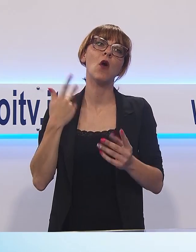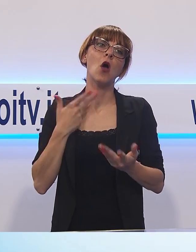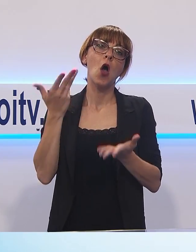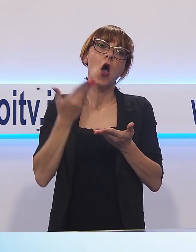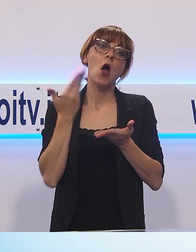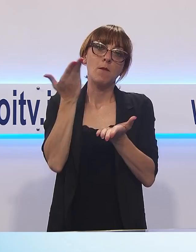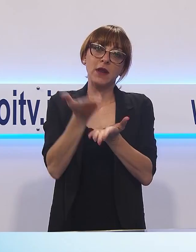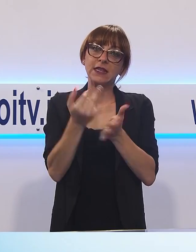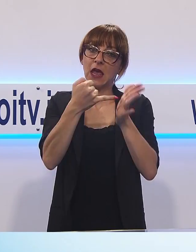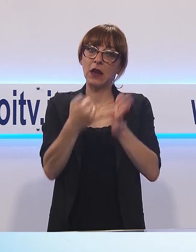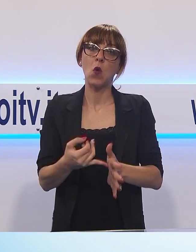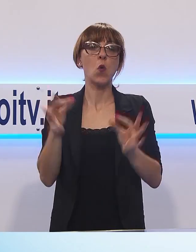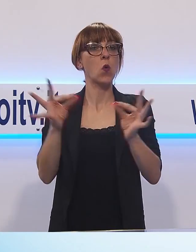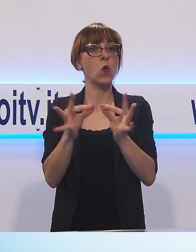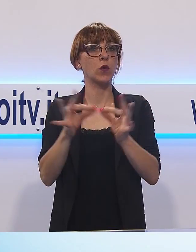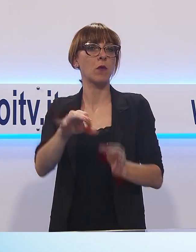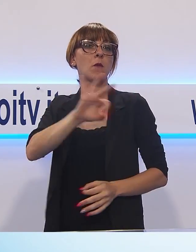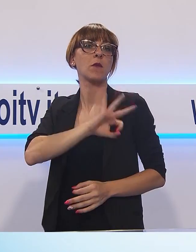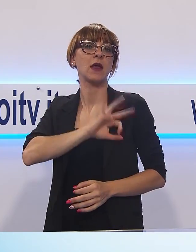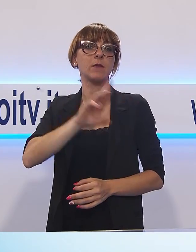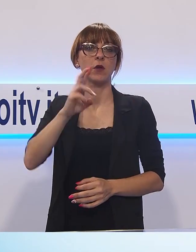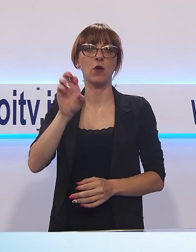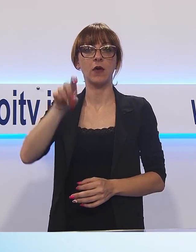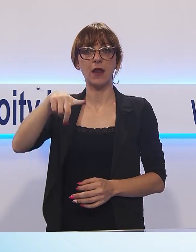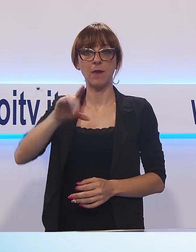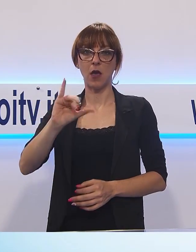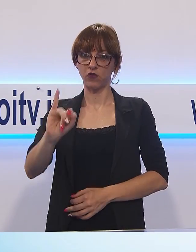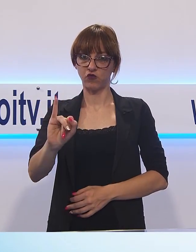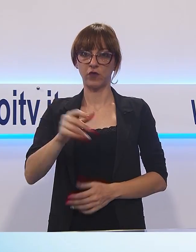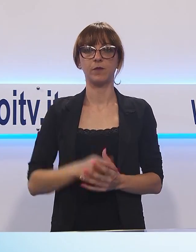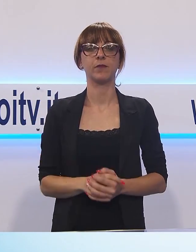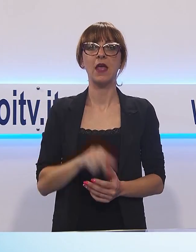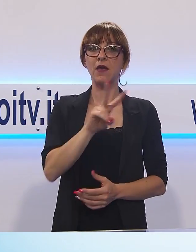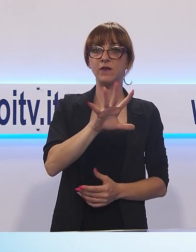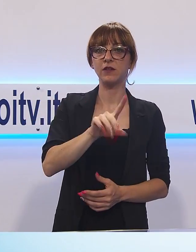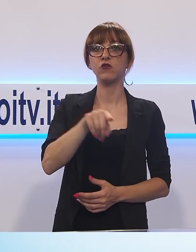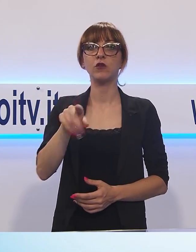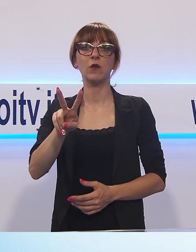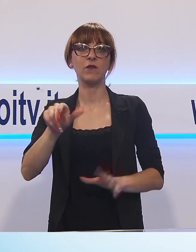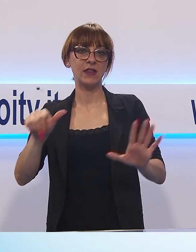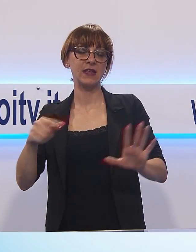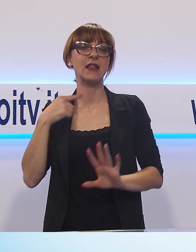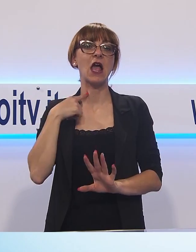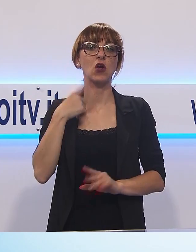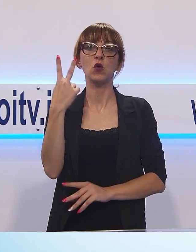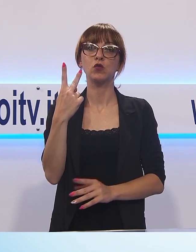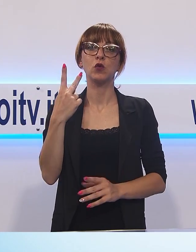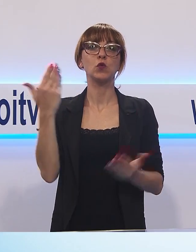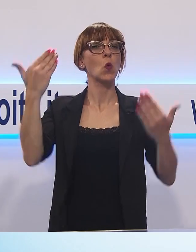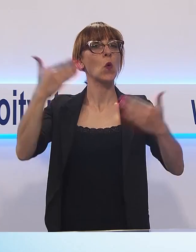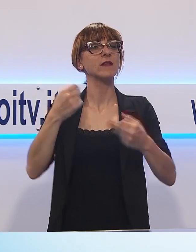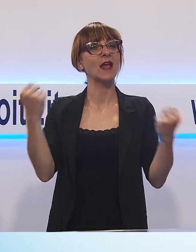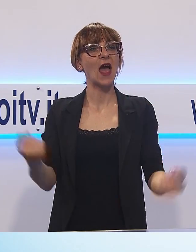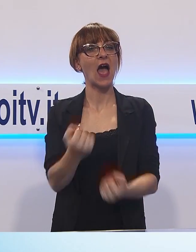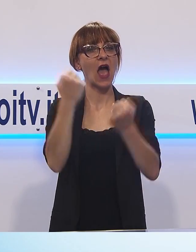Sabato 25 agosto e domenica 26 due giorni di iniziative offerte dalla Fondazione Carnevale su Viale a Mare a Villa Paolina